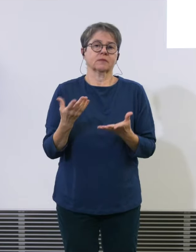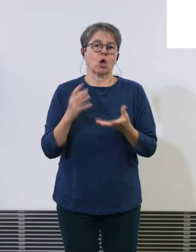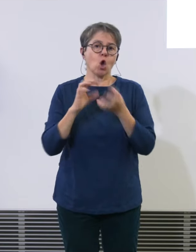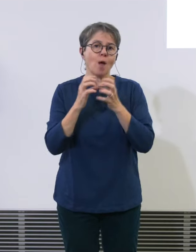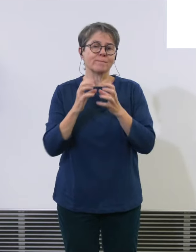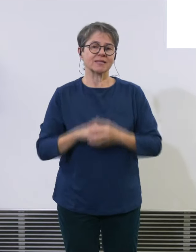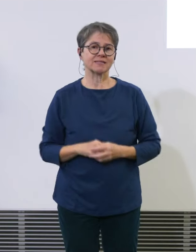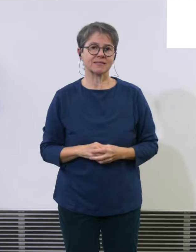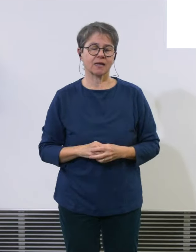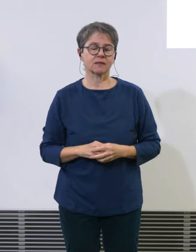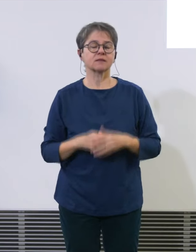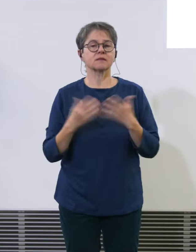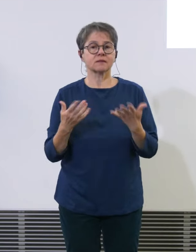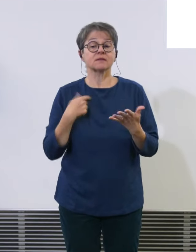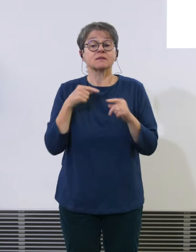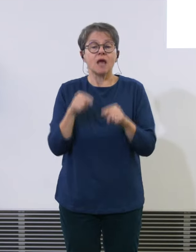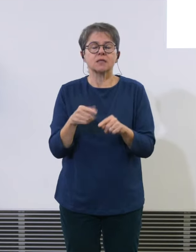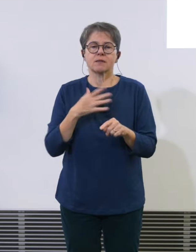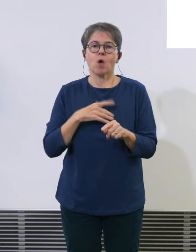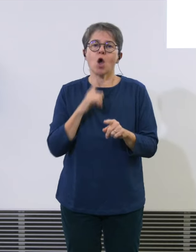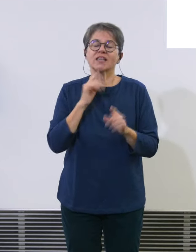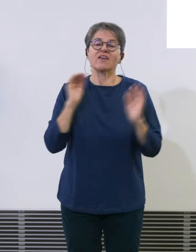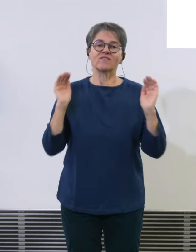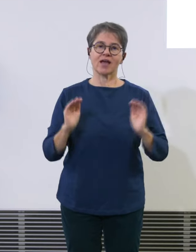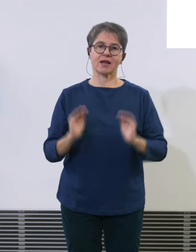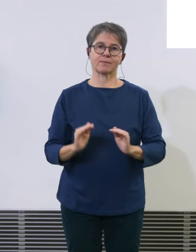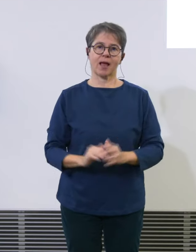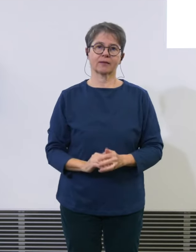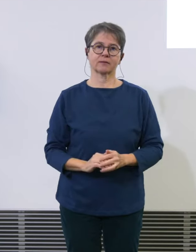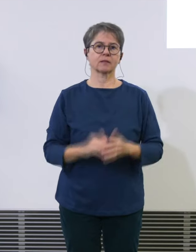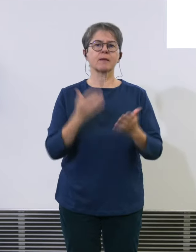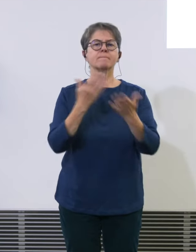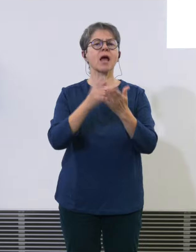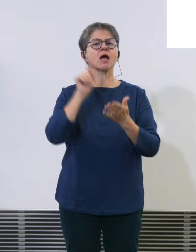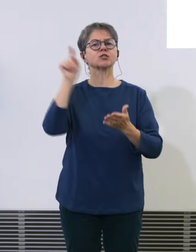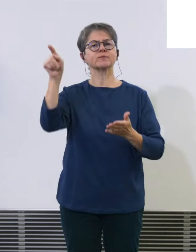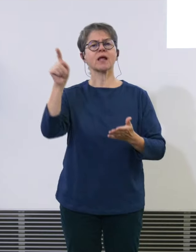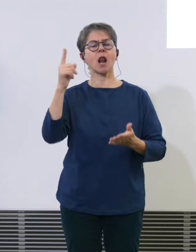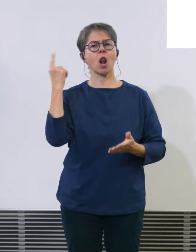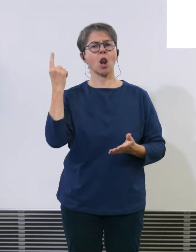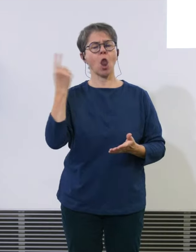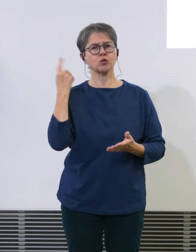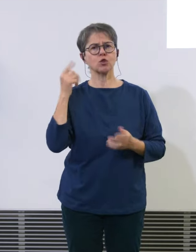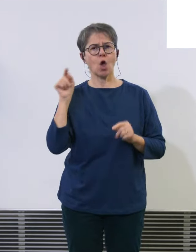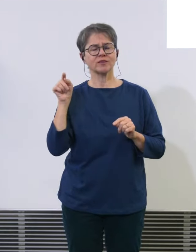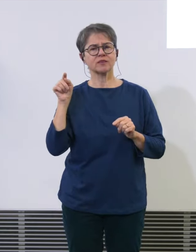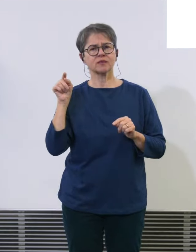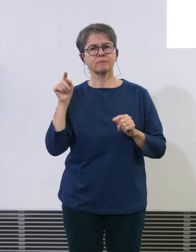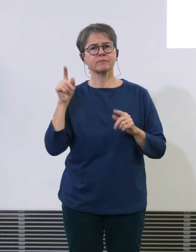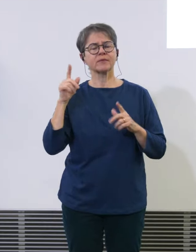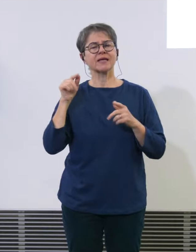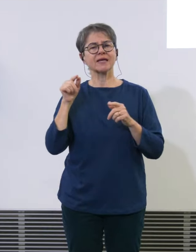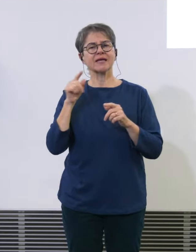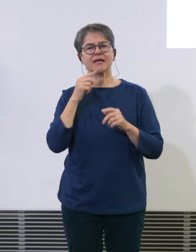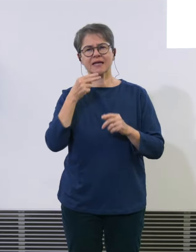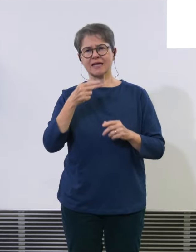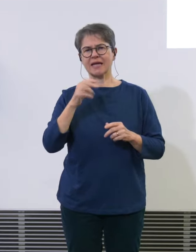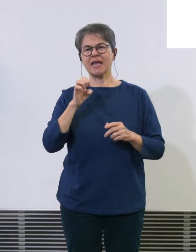möglich vermeiden. Wenn man nach Heathrow geht, Beispiel, dort habe ich auch gearbeitet, Wenn man nach Heathrow ist, da kreizt man die